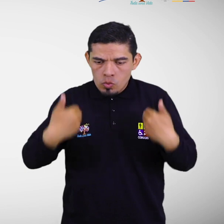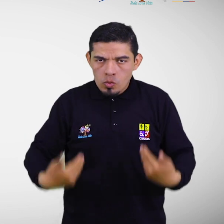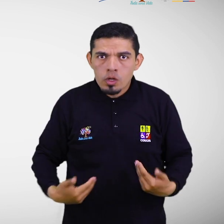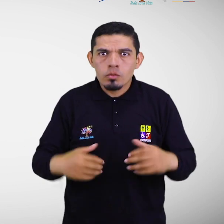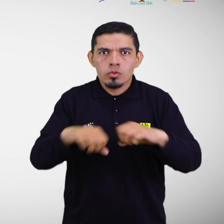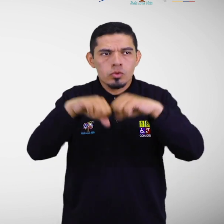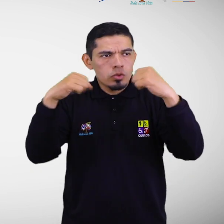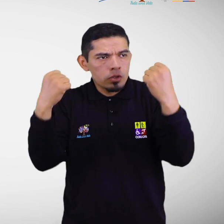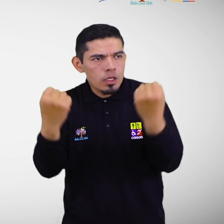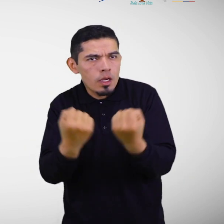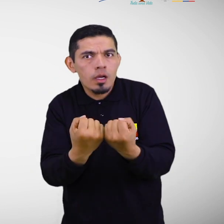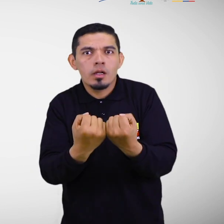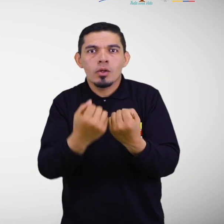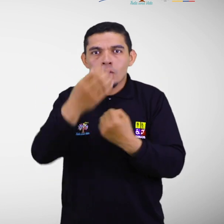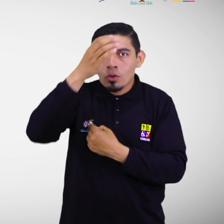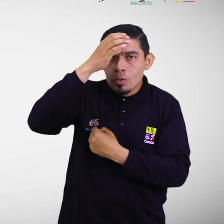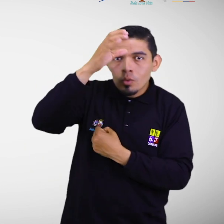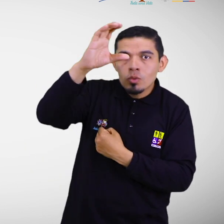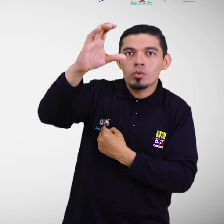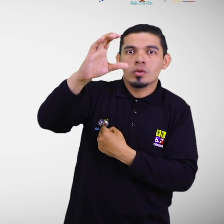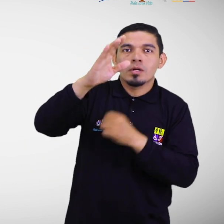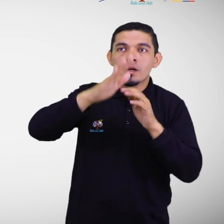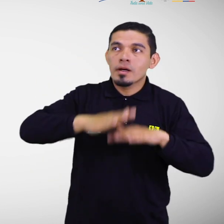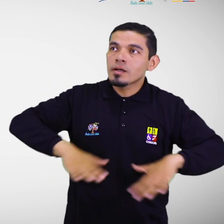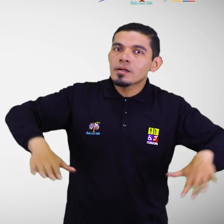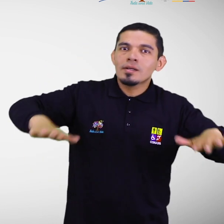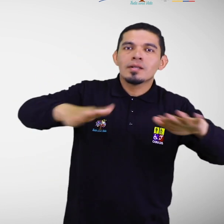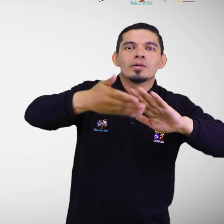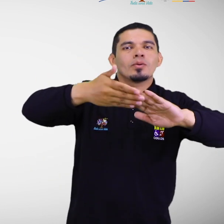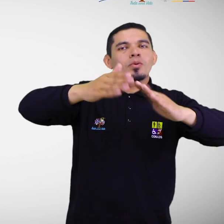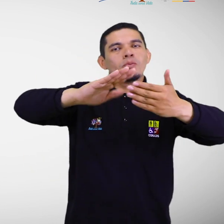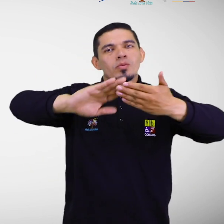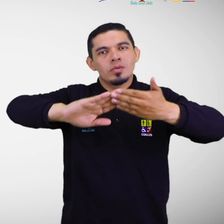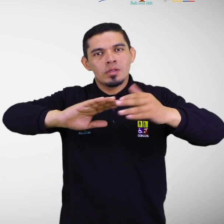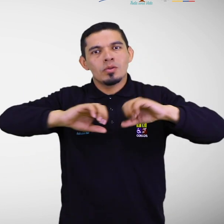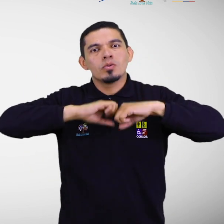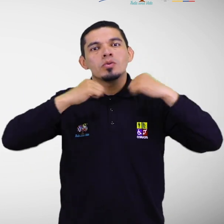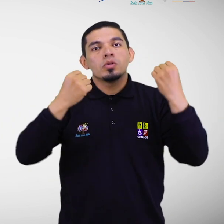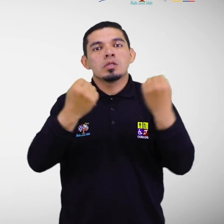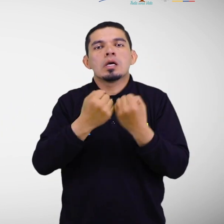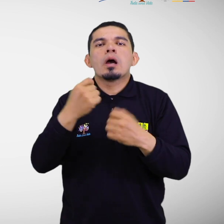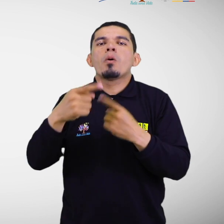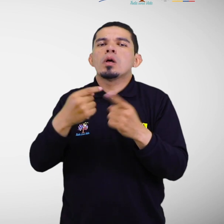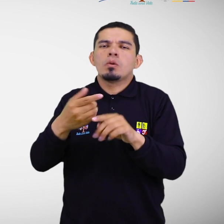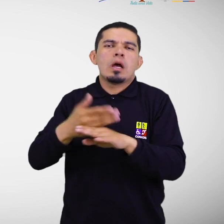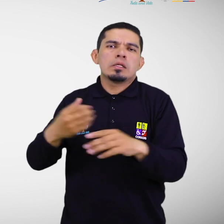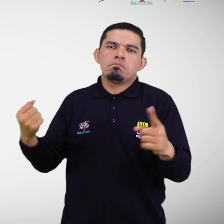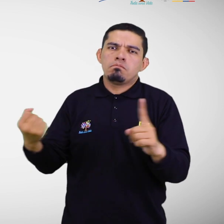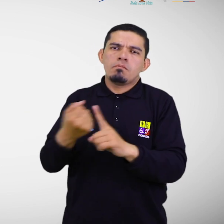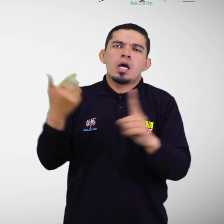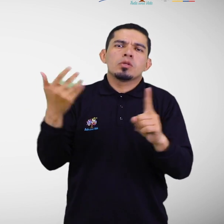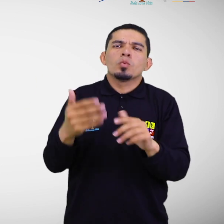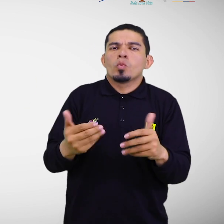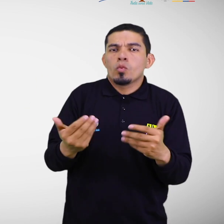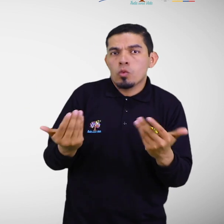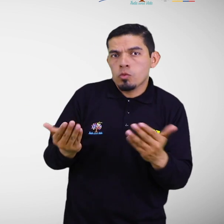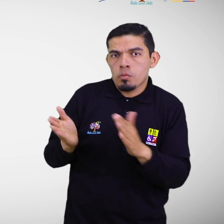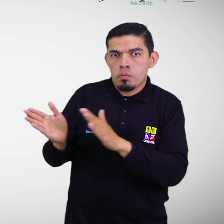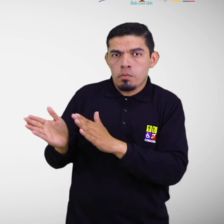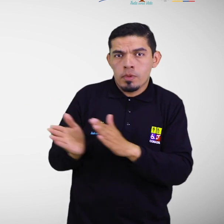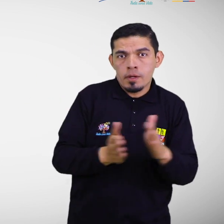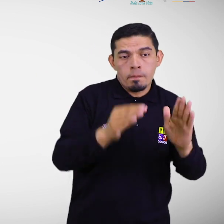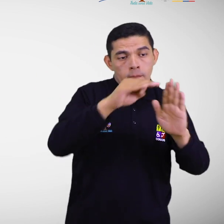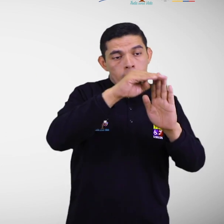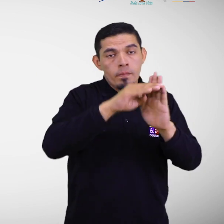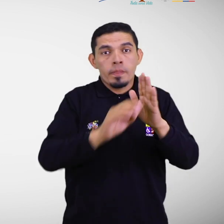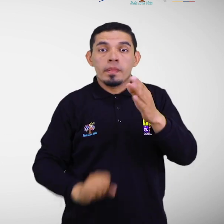sociales, culturales y ambientales de una comunidad o sociedad afectada por un desastre, siguiendo los principios